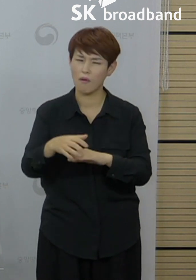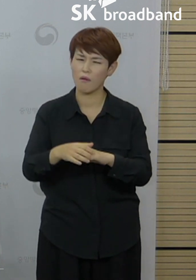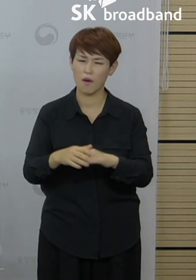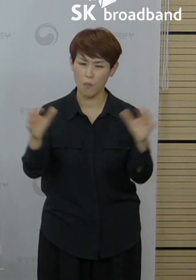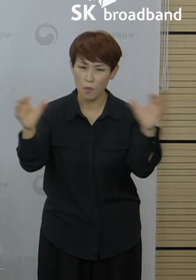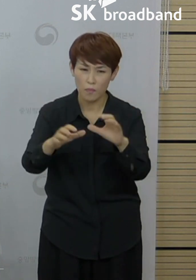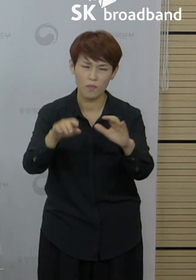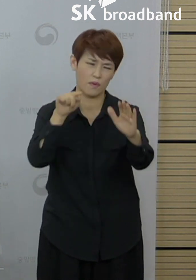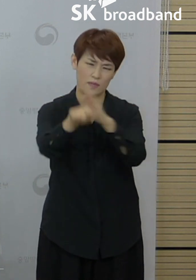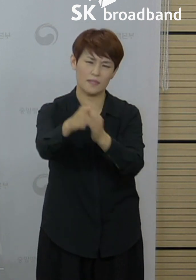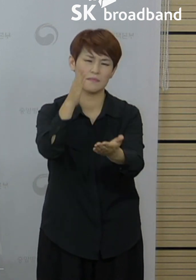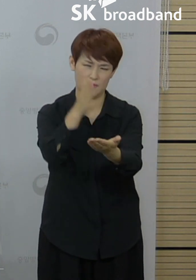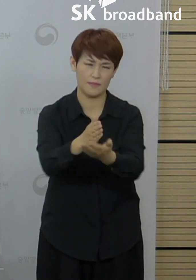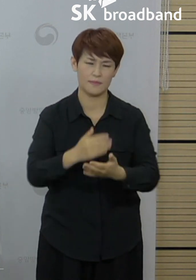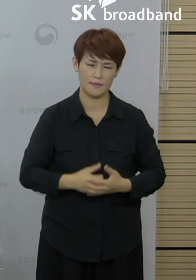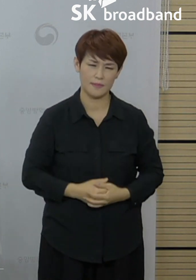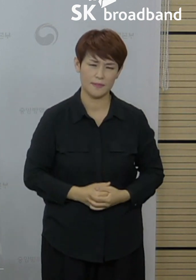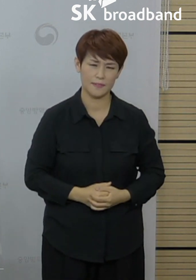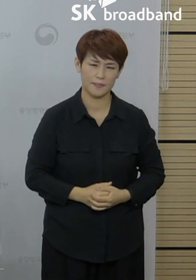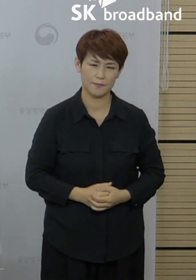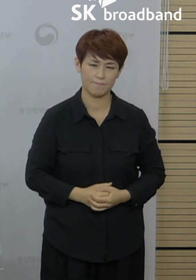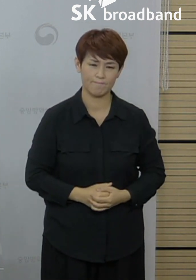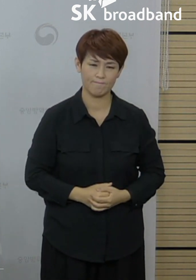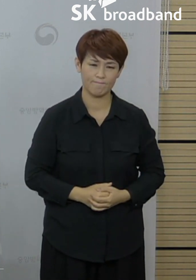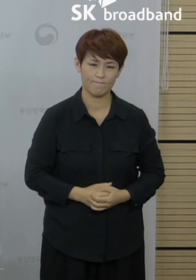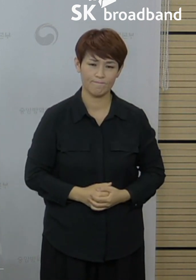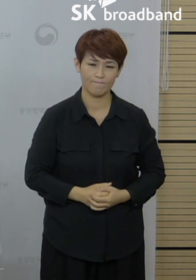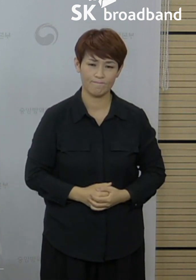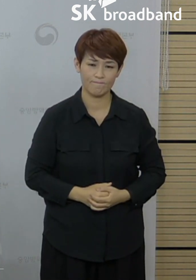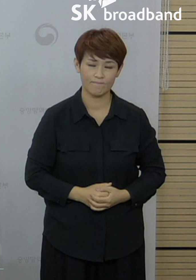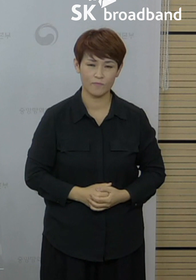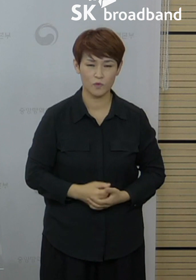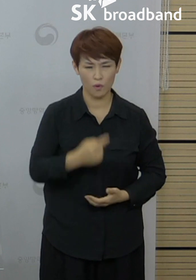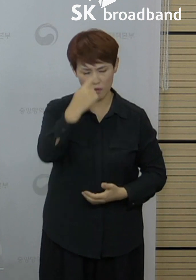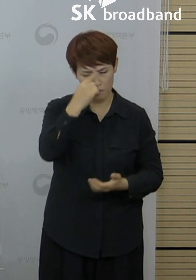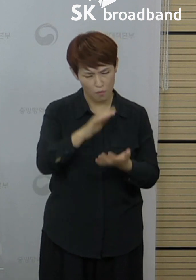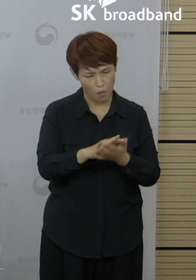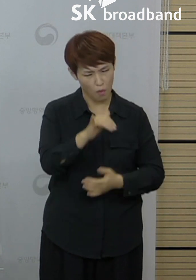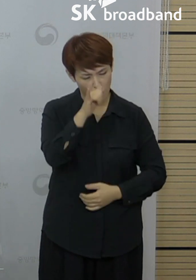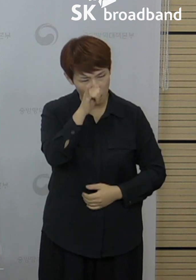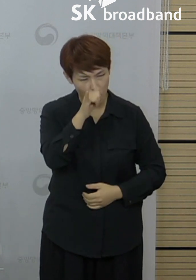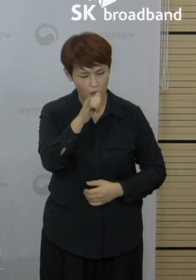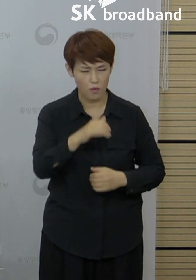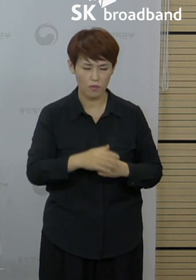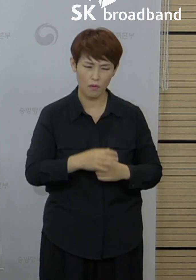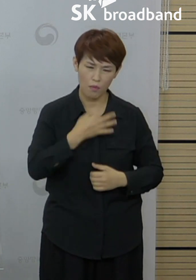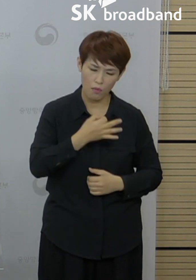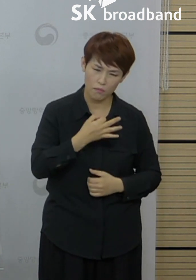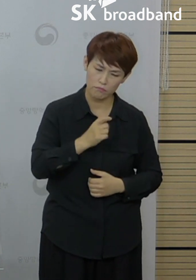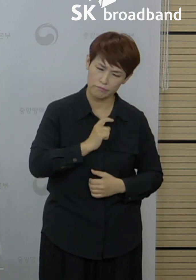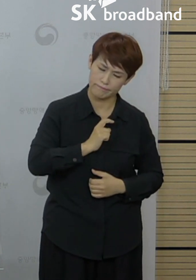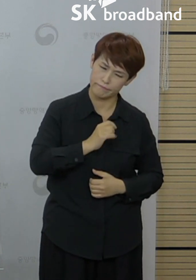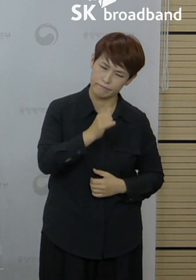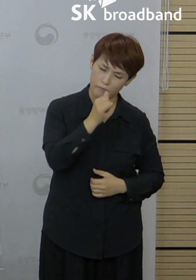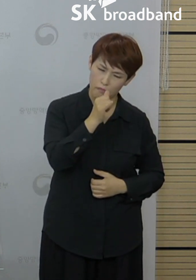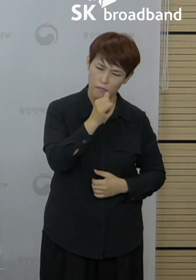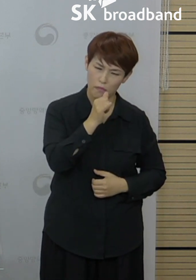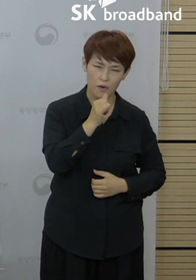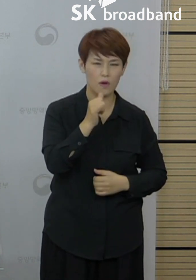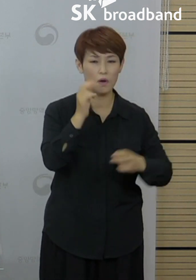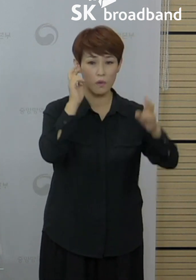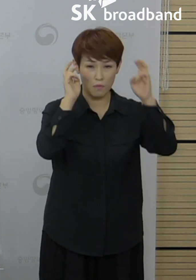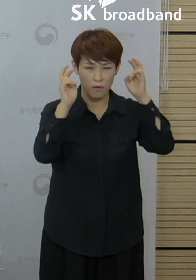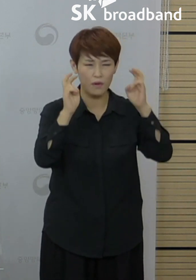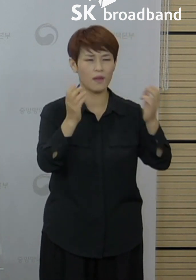다시 한번 당부드리겠습니다. 셋째, 열, 기침 등 호흡기 증상이 있는 경우 출근